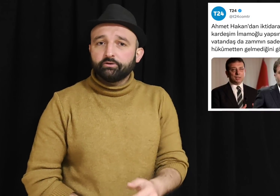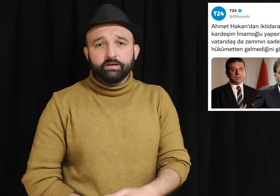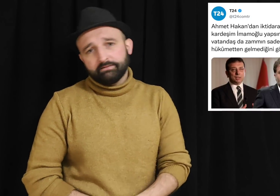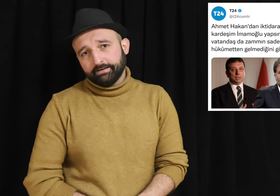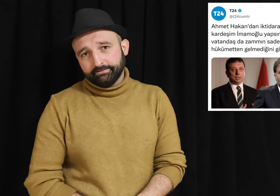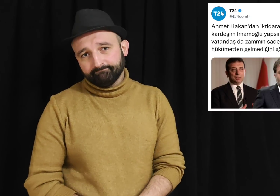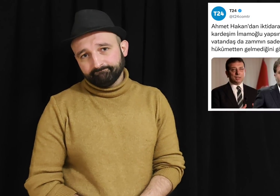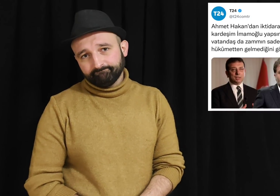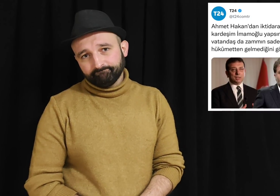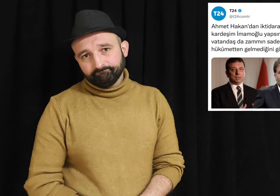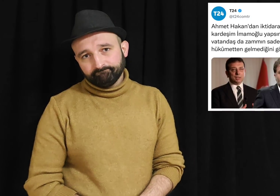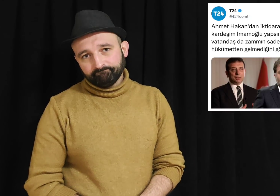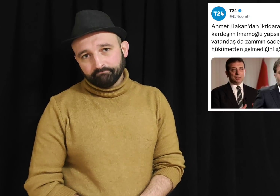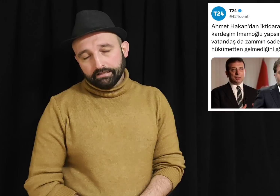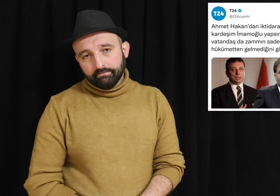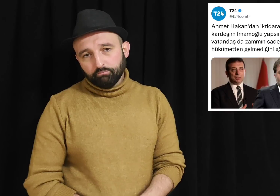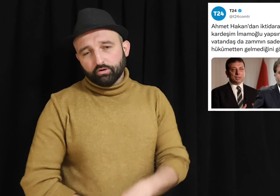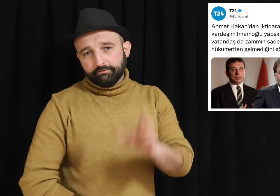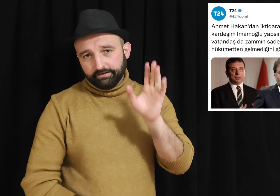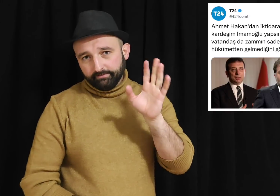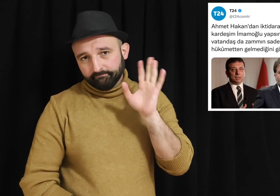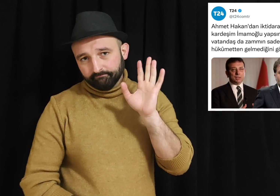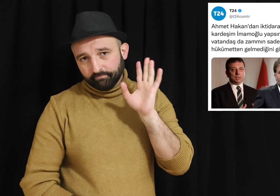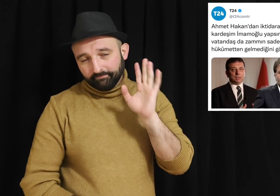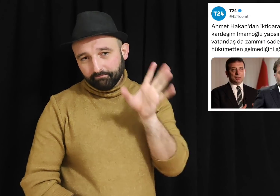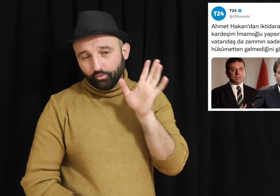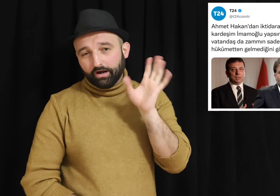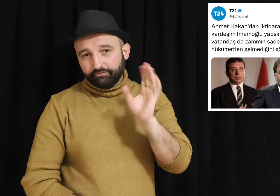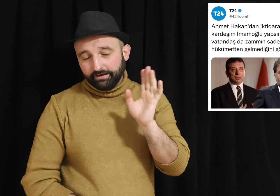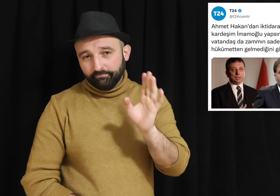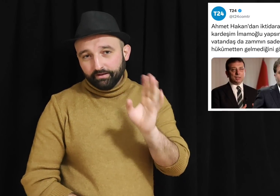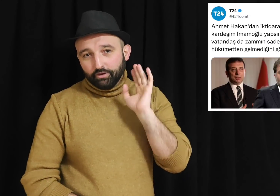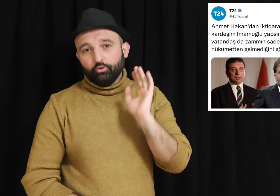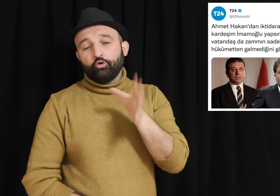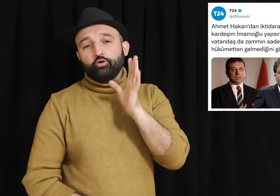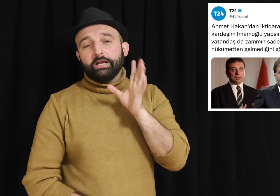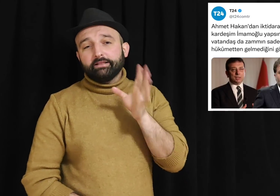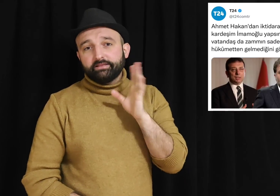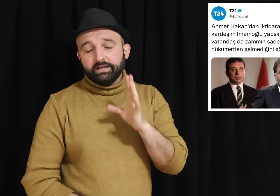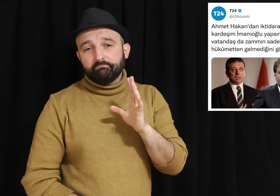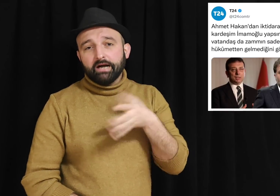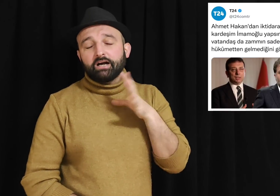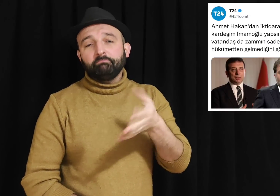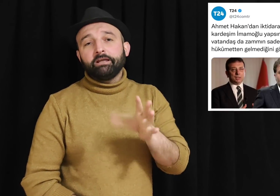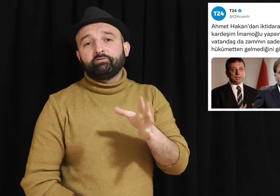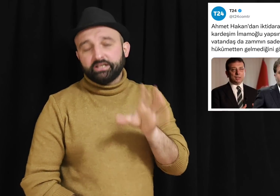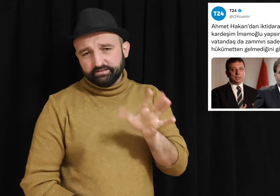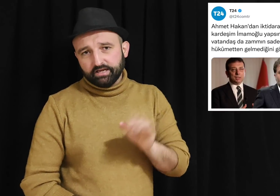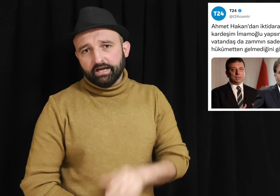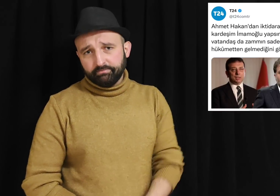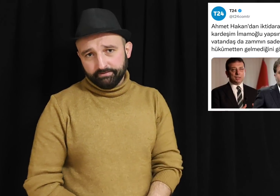yönetmeni. Bu kafa, bu kafa Hürriyet'te makam mevki sahibi.